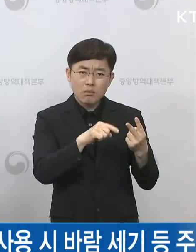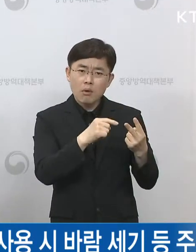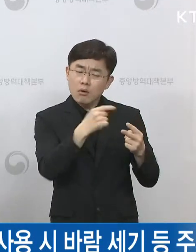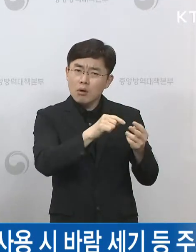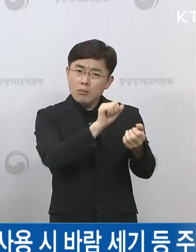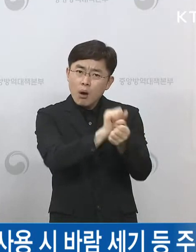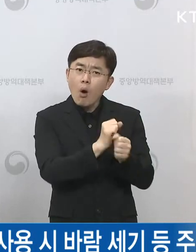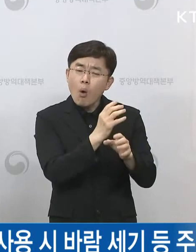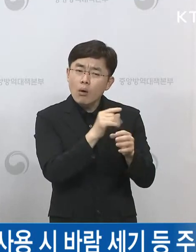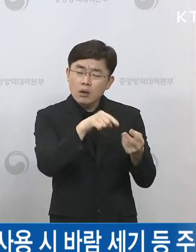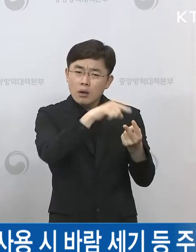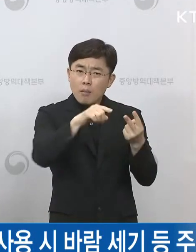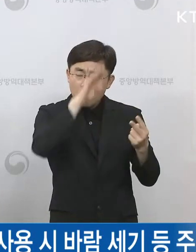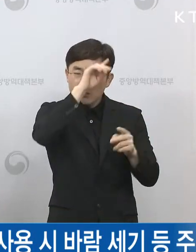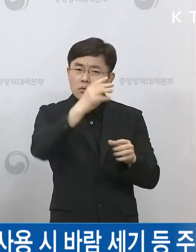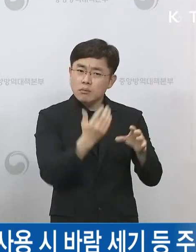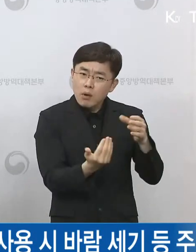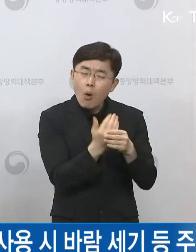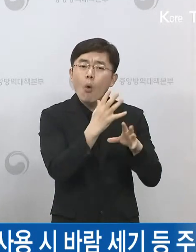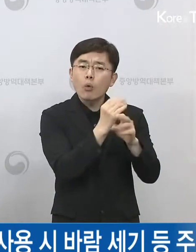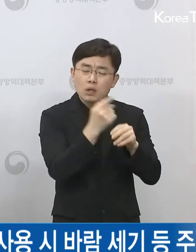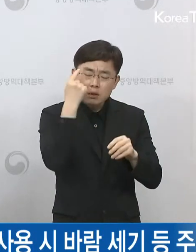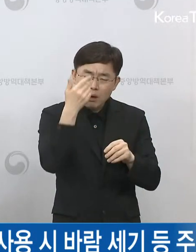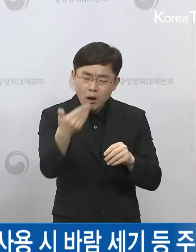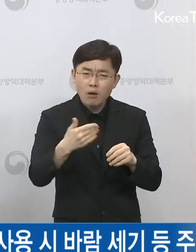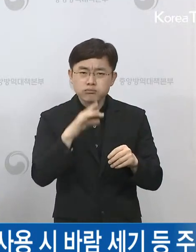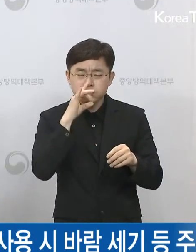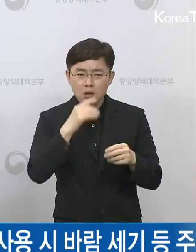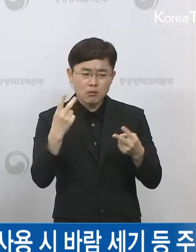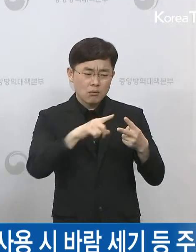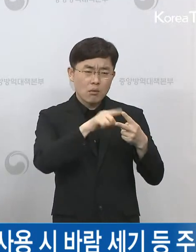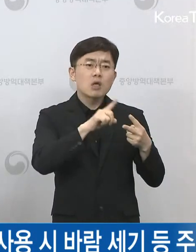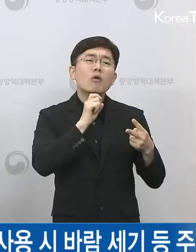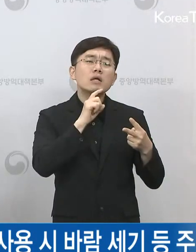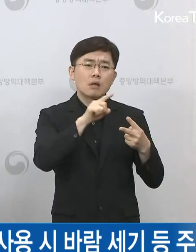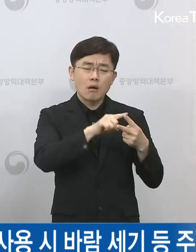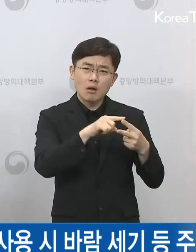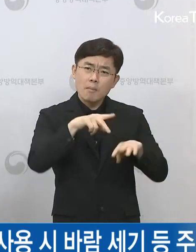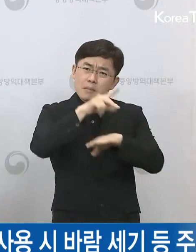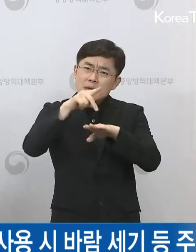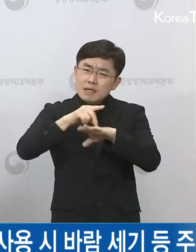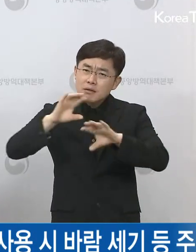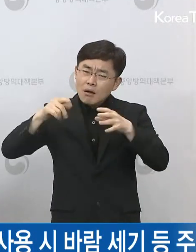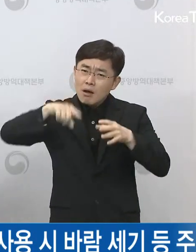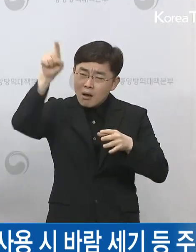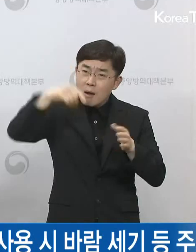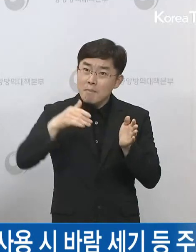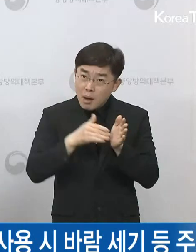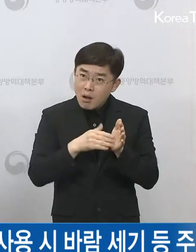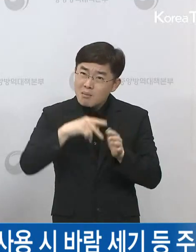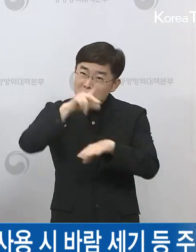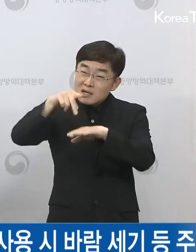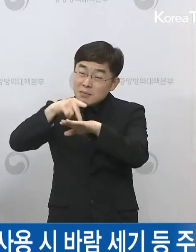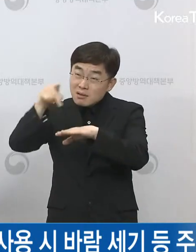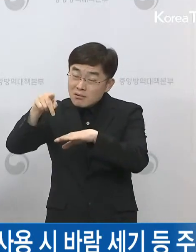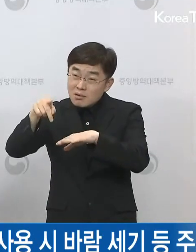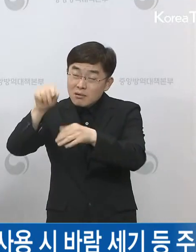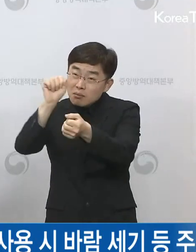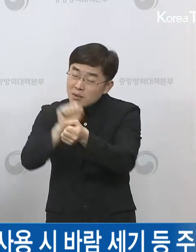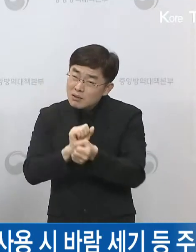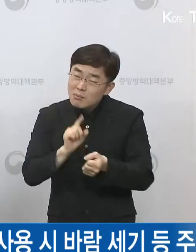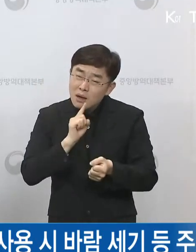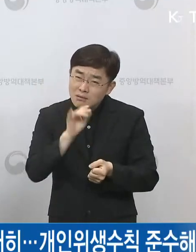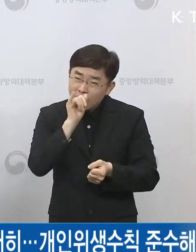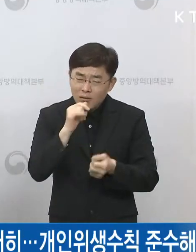바이러스 노출력이 있어야 되는데 11살 남자 어린이의 경우에는 그럼 필리핀이 바이러스 노출력으로 보고 계신 건지 그리고 또